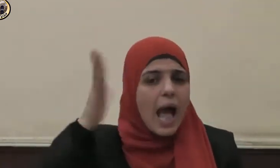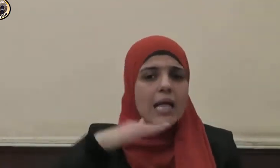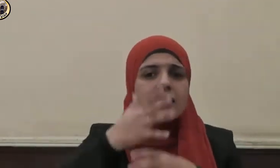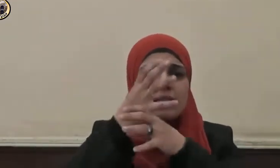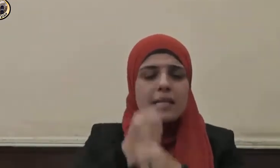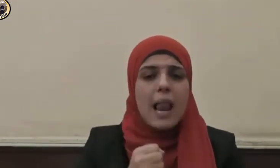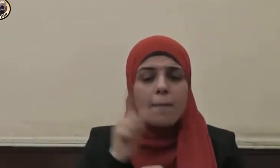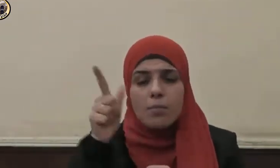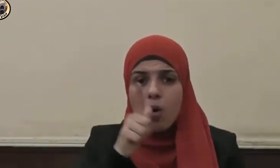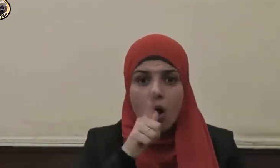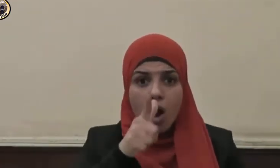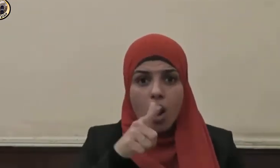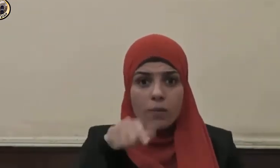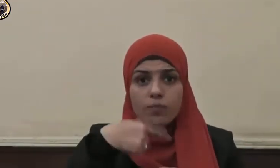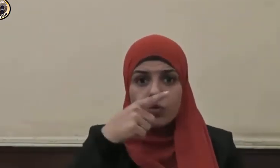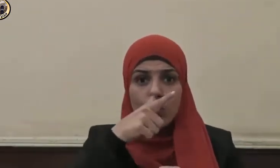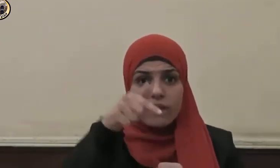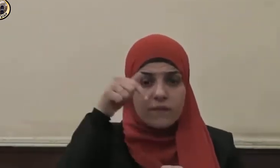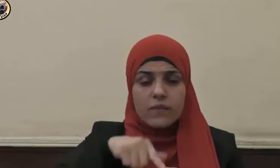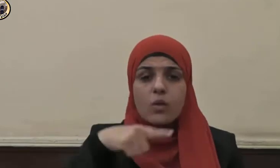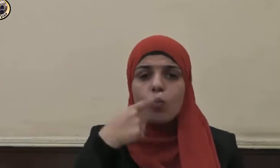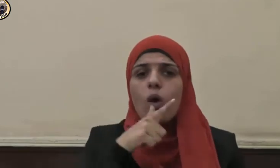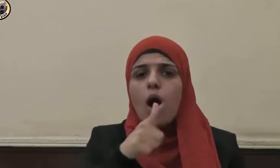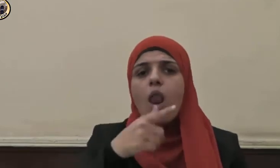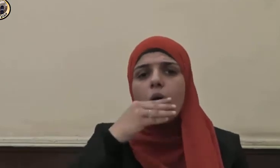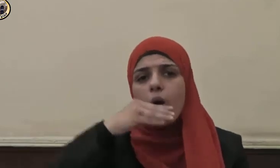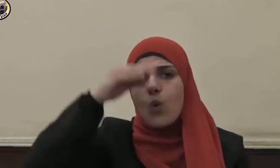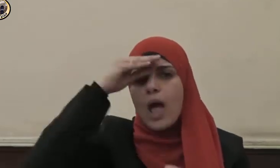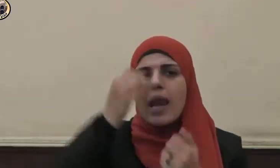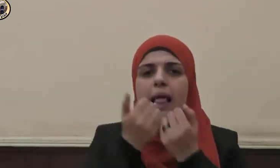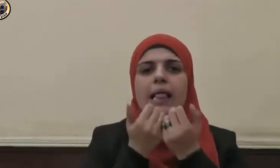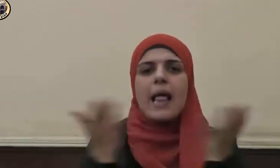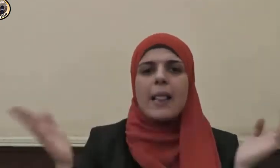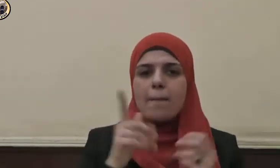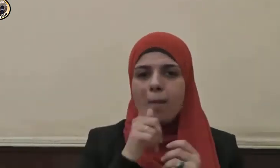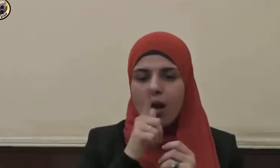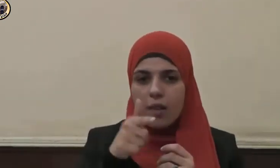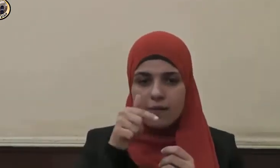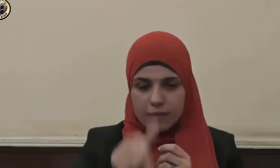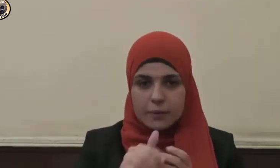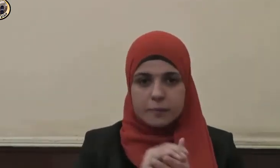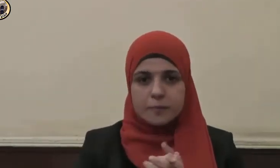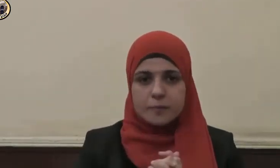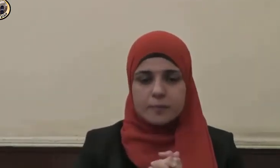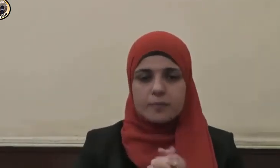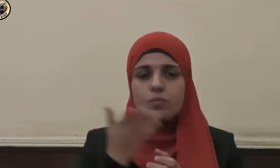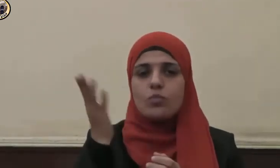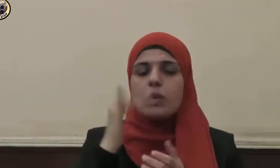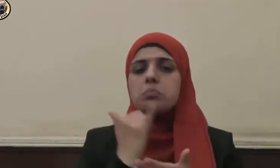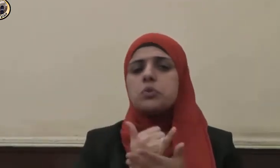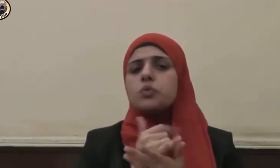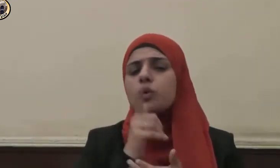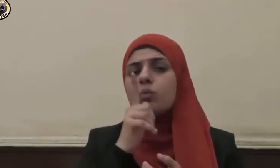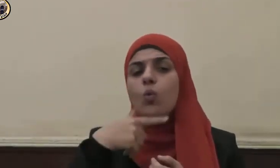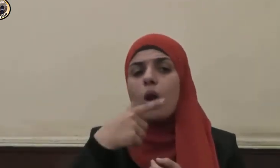كما ذكر لنا القرآن الكريم ذلك على لسانه قال تعالى